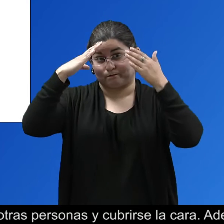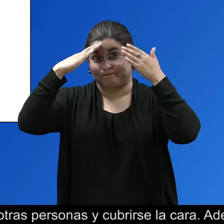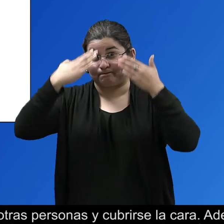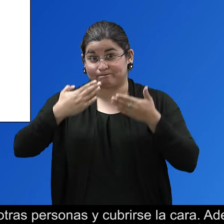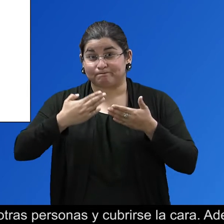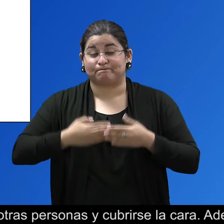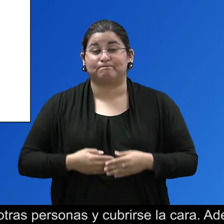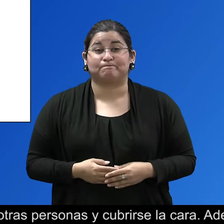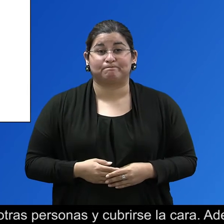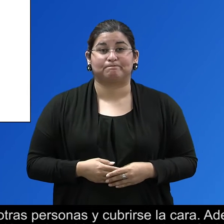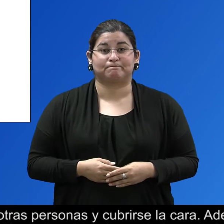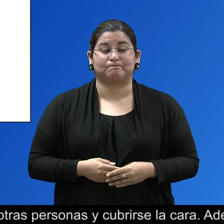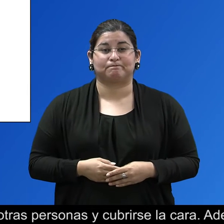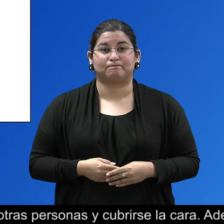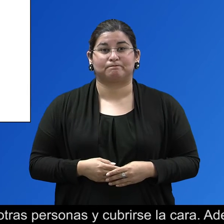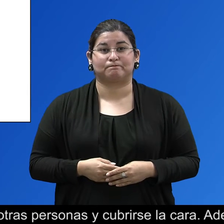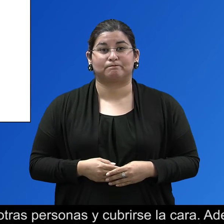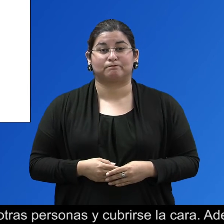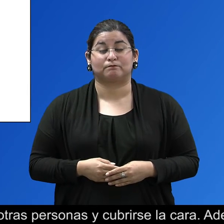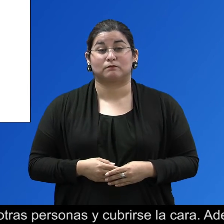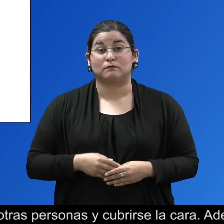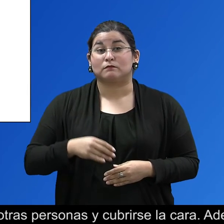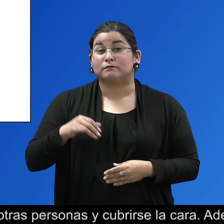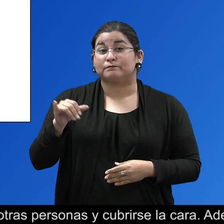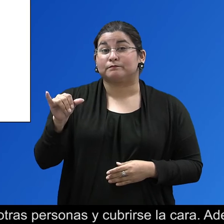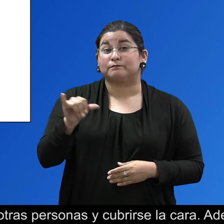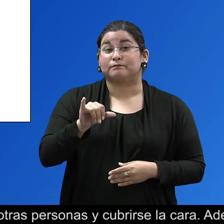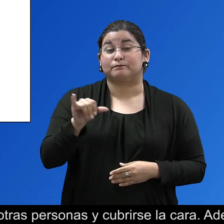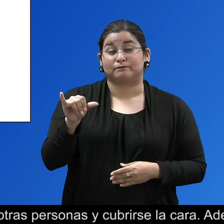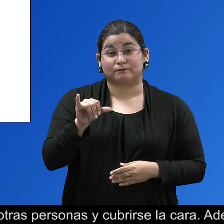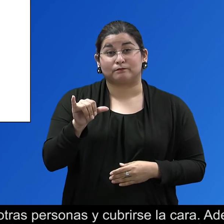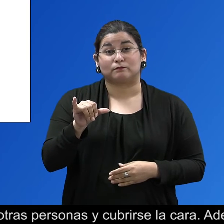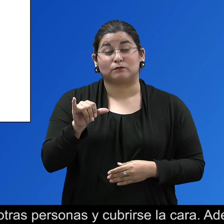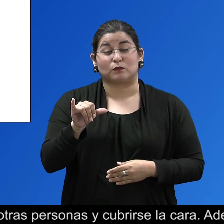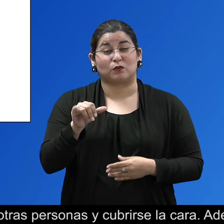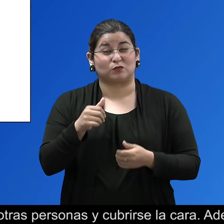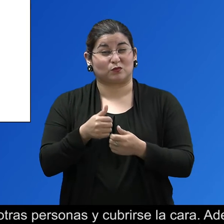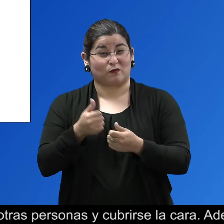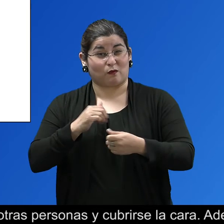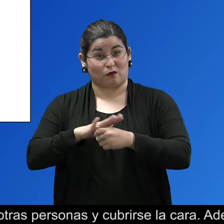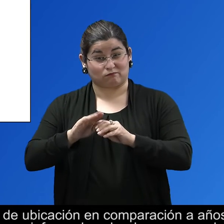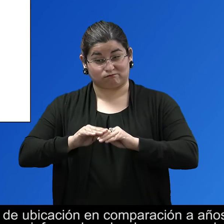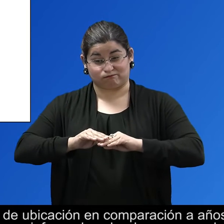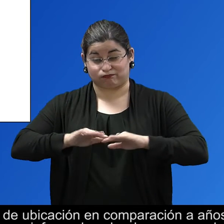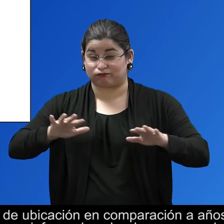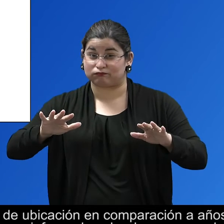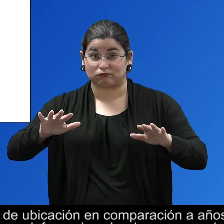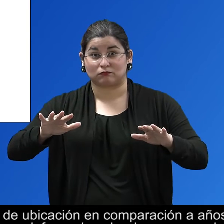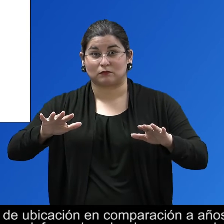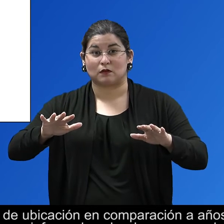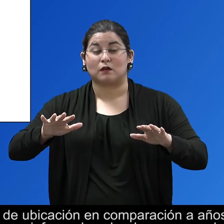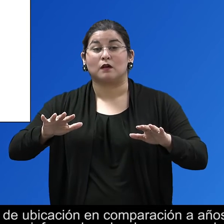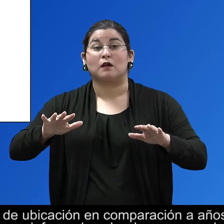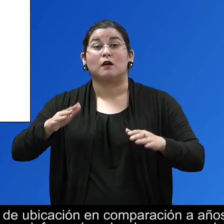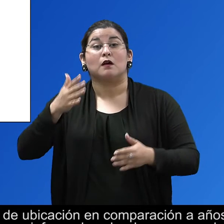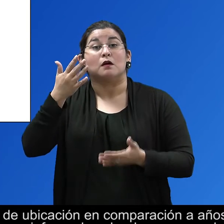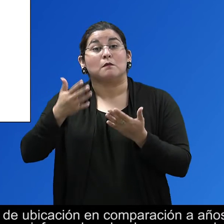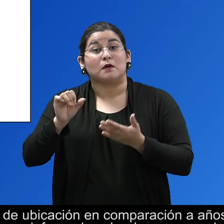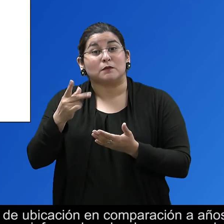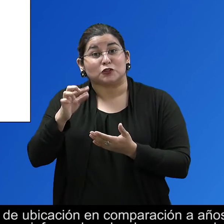propagación de COVID-19, las ubicaciones de los refugios pueden cambiar de ubicación en